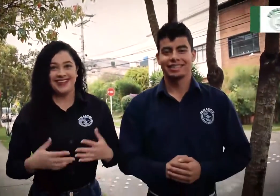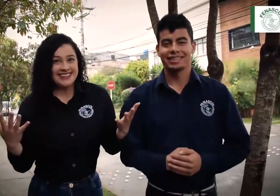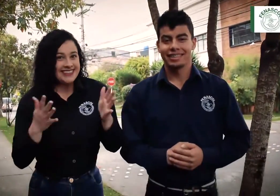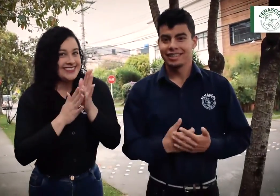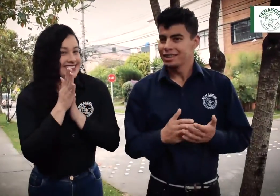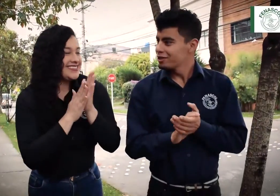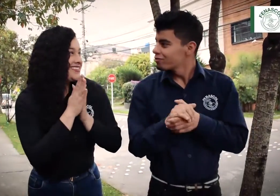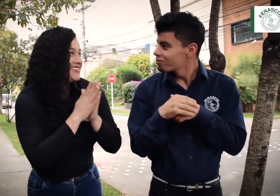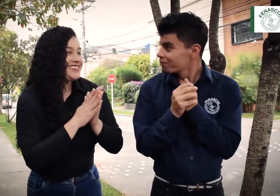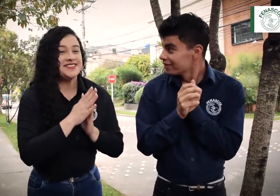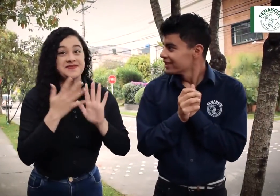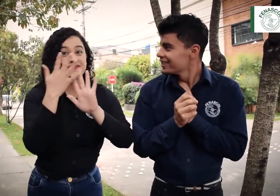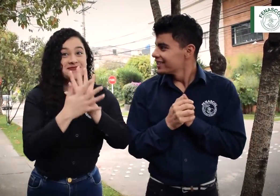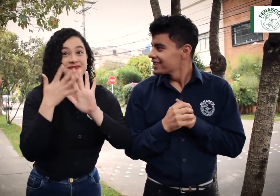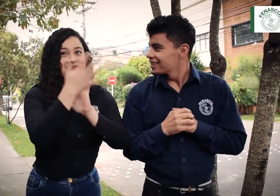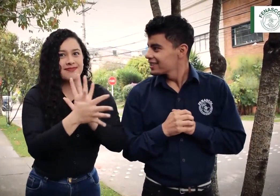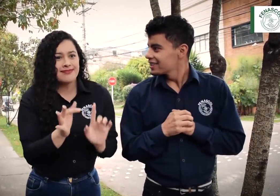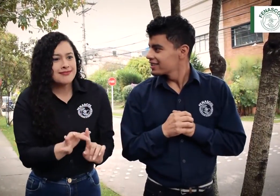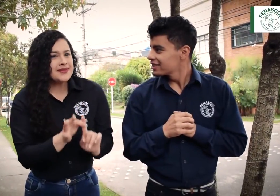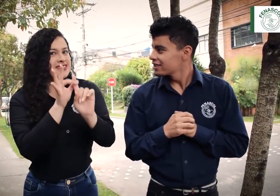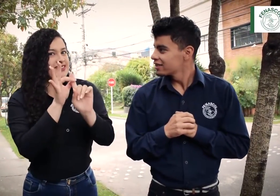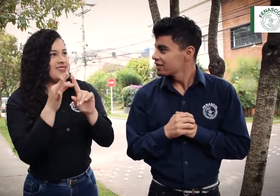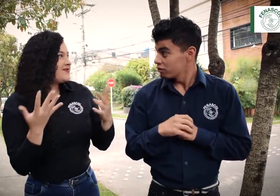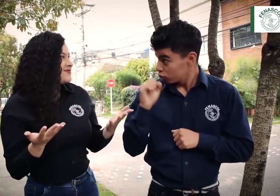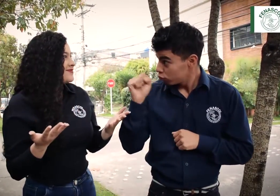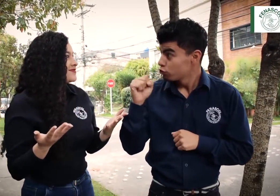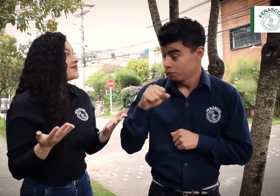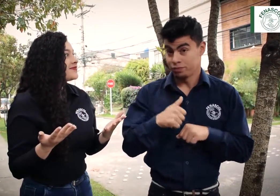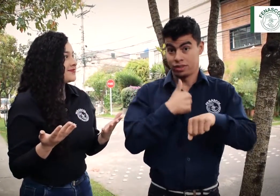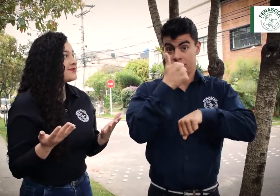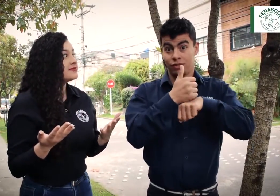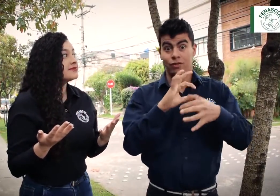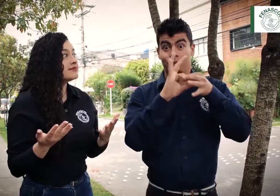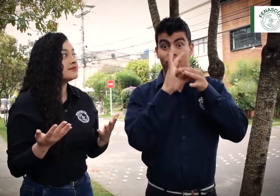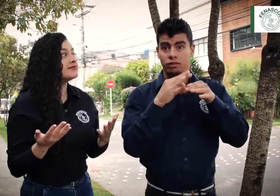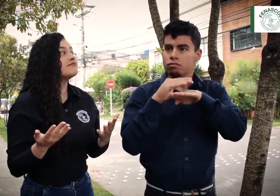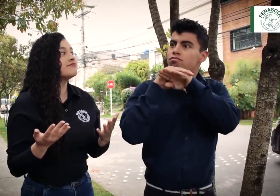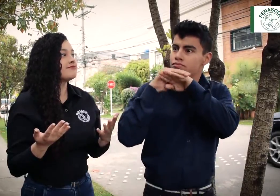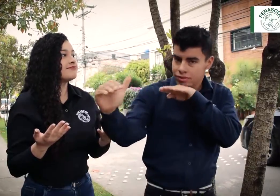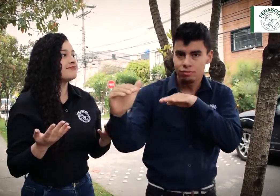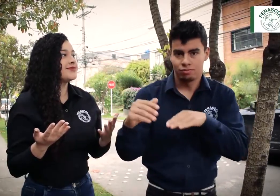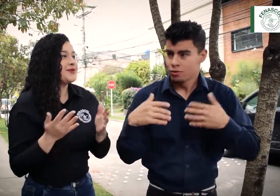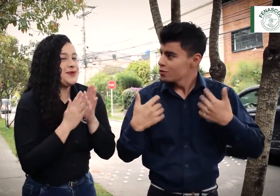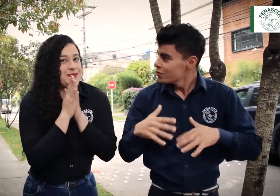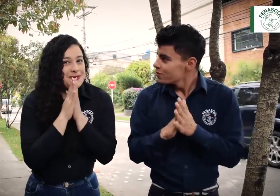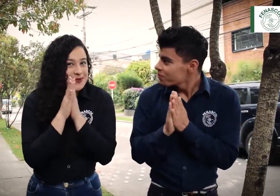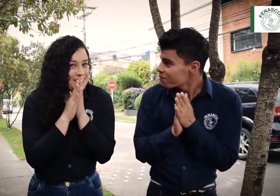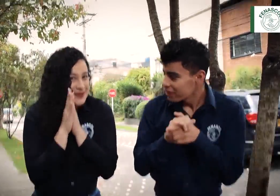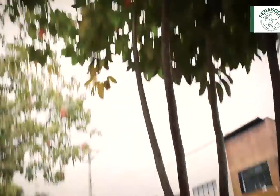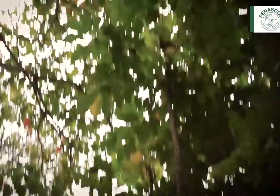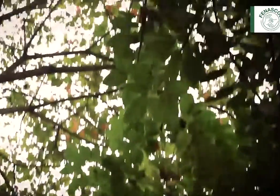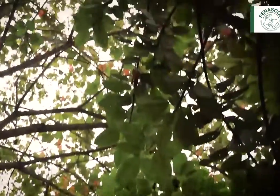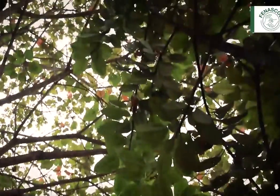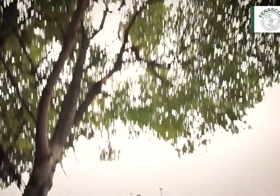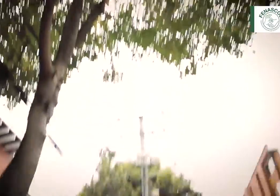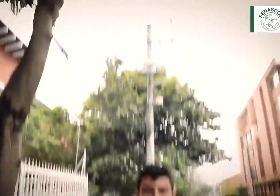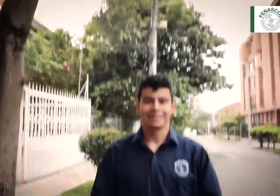Tenemos algo muy especial en Noticienales. Así es. En la entrevista con el director de FENASCOL tendremos una gran